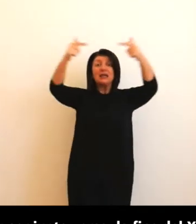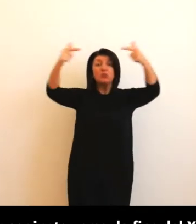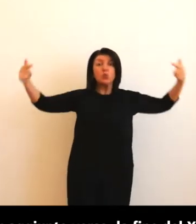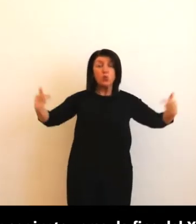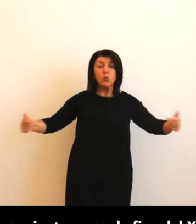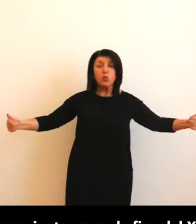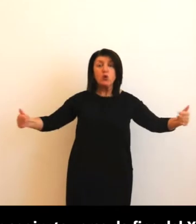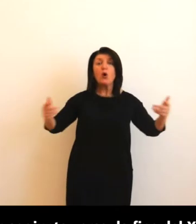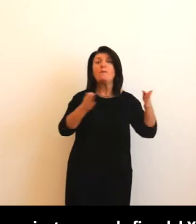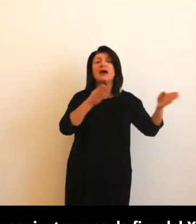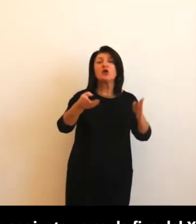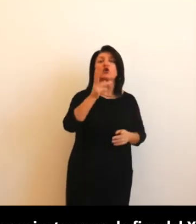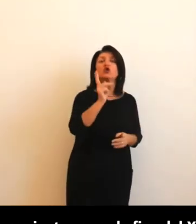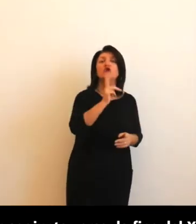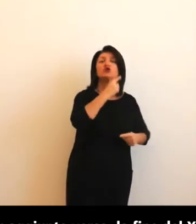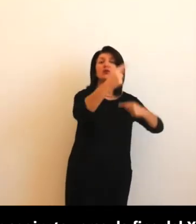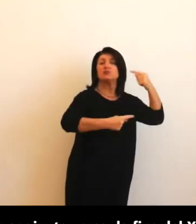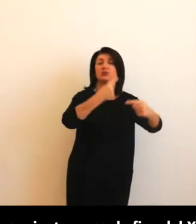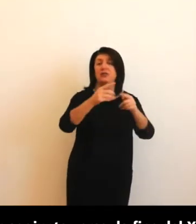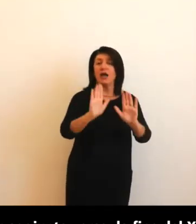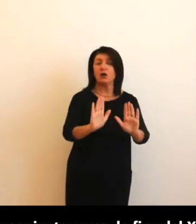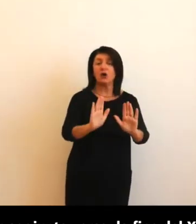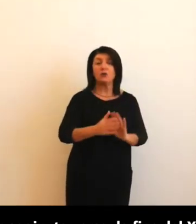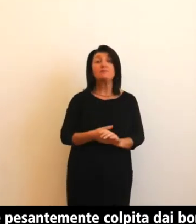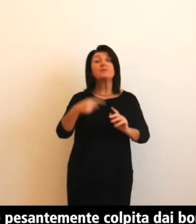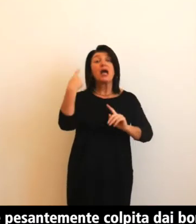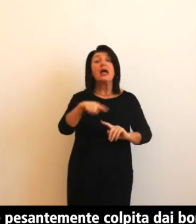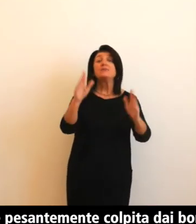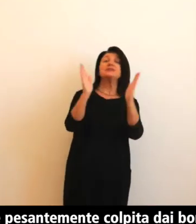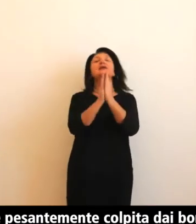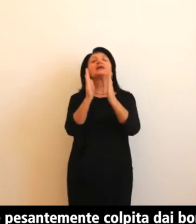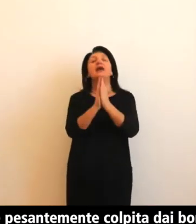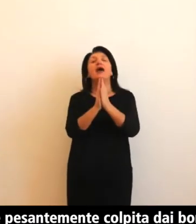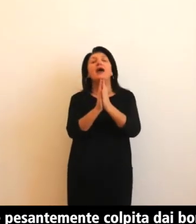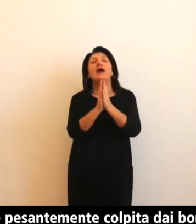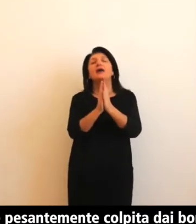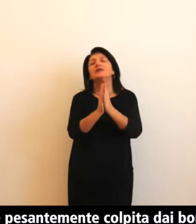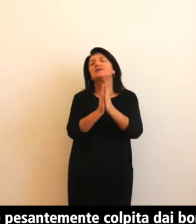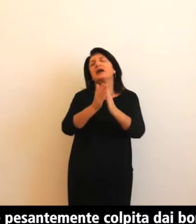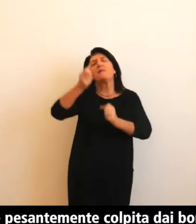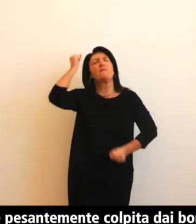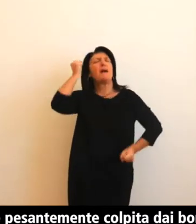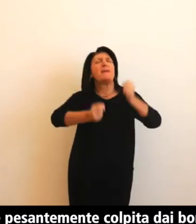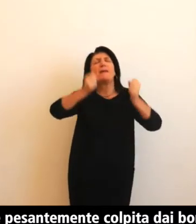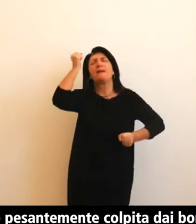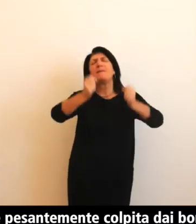La chiesa venne pesantemente colpita dai bombardamenti anglo-americani del 1943